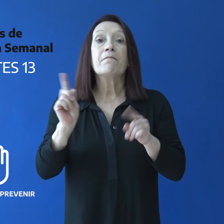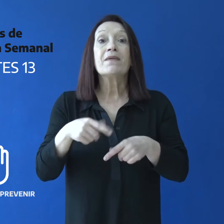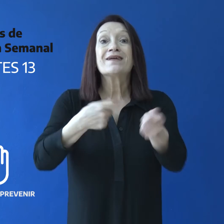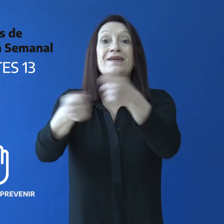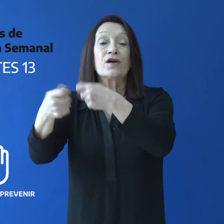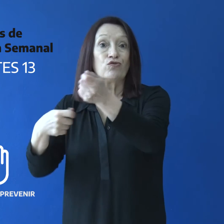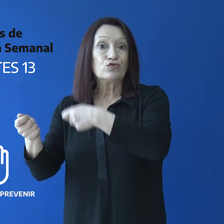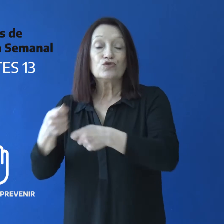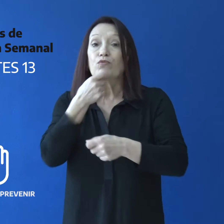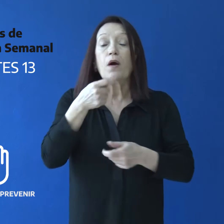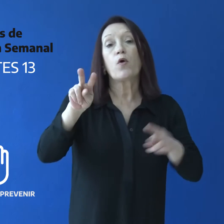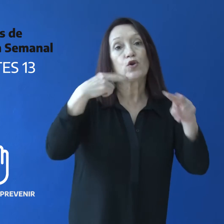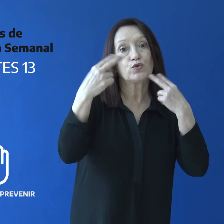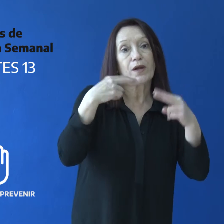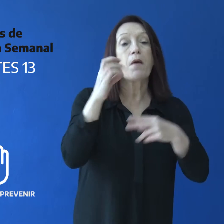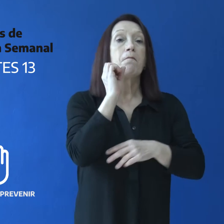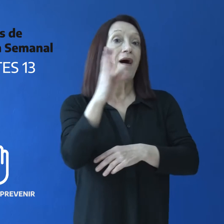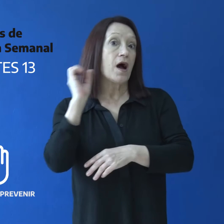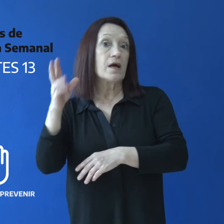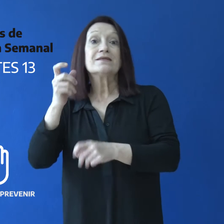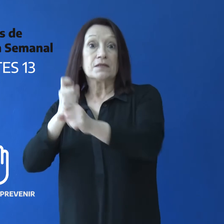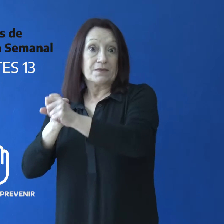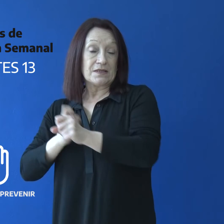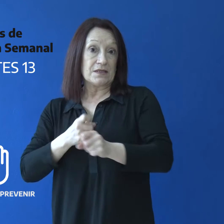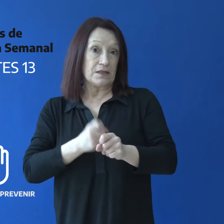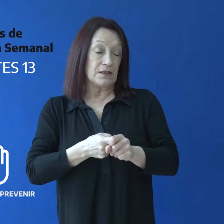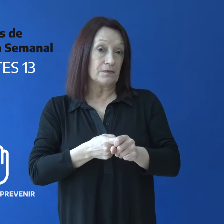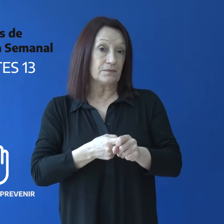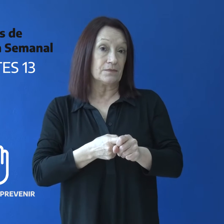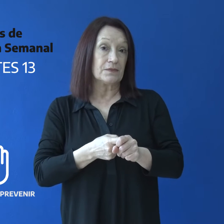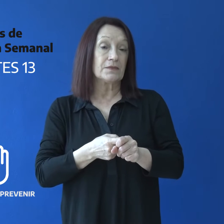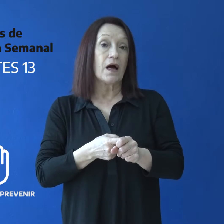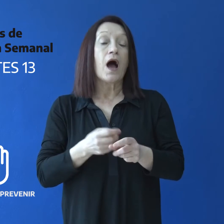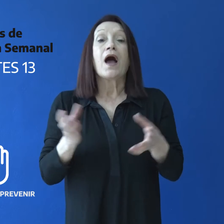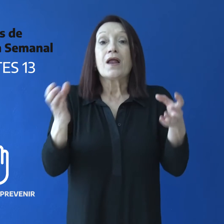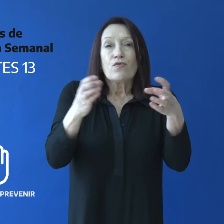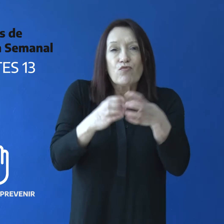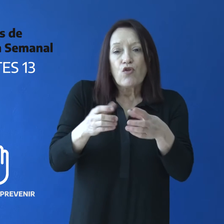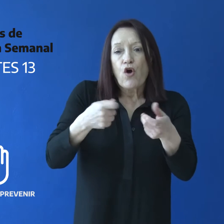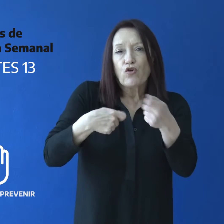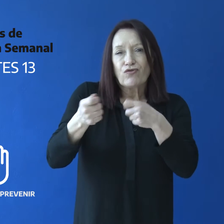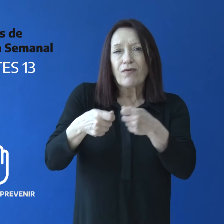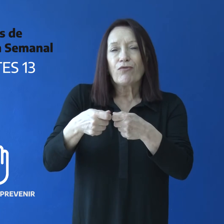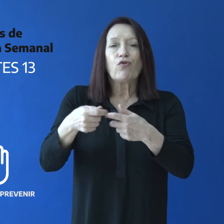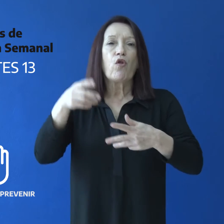al público, restaurantes, bares, cervecerías. El funcionamiento de centros de estética, spa,